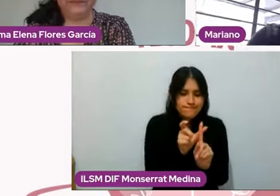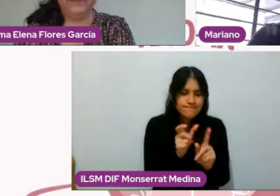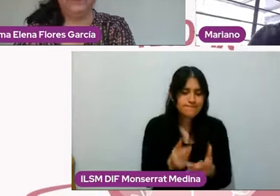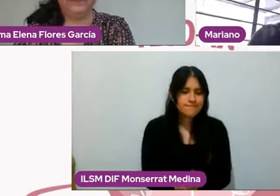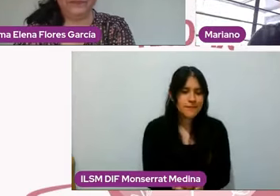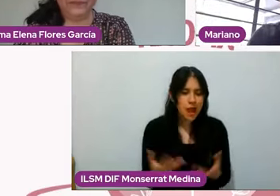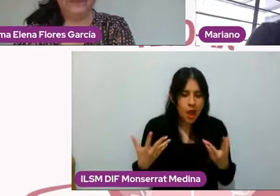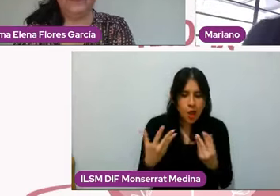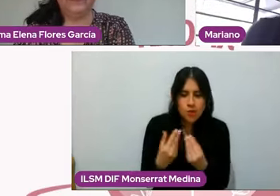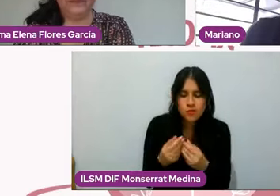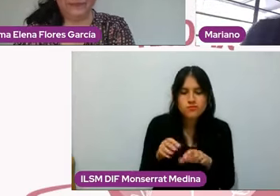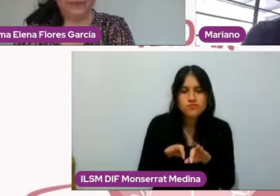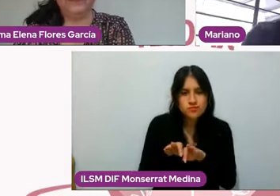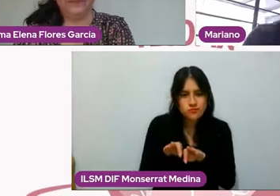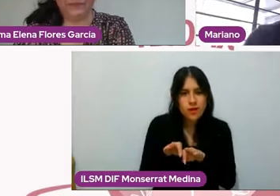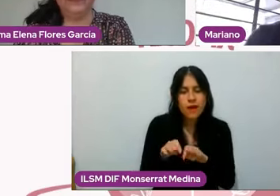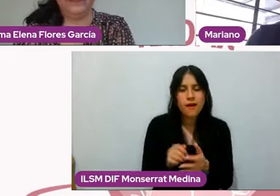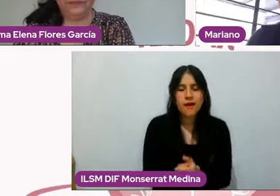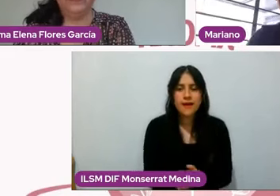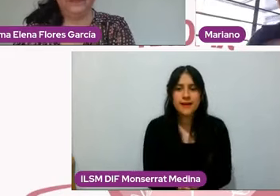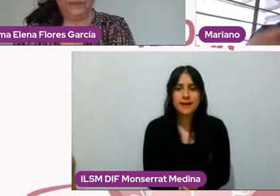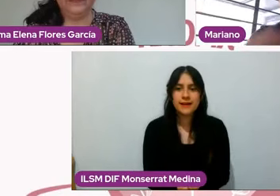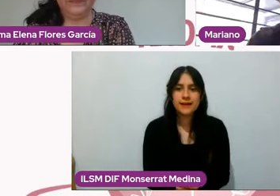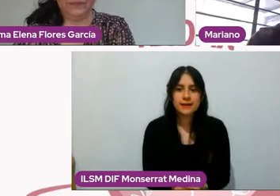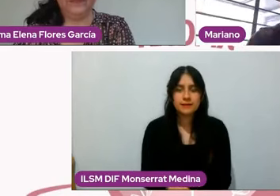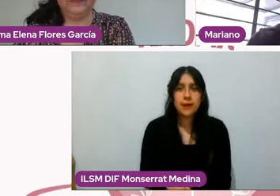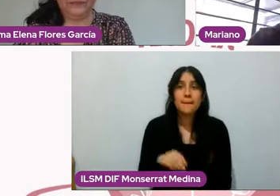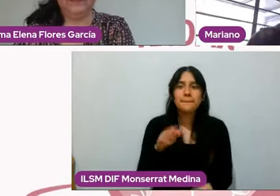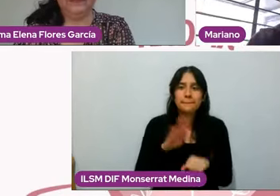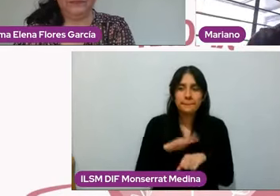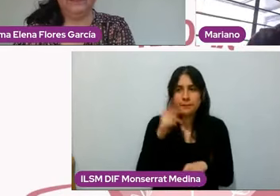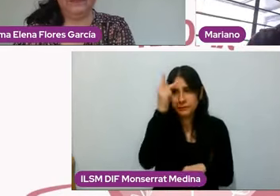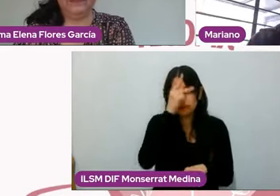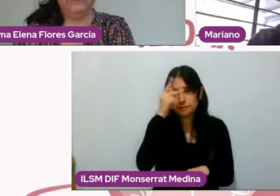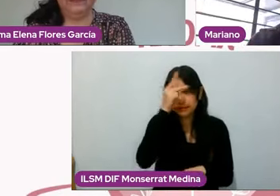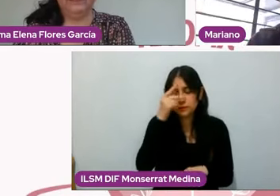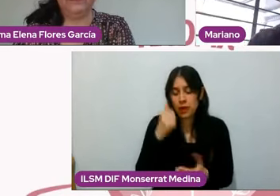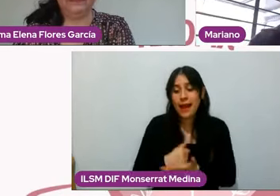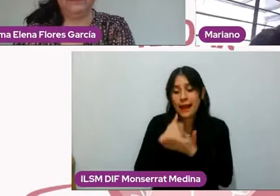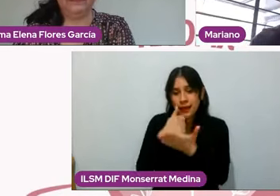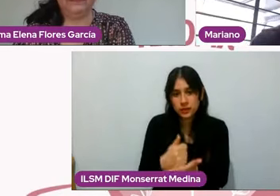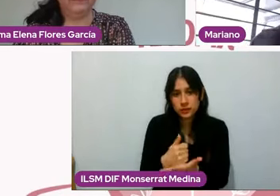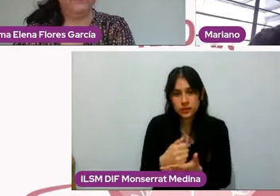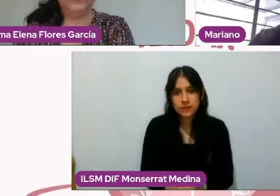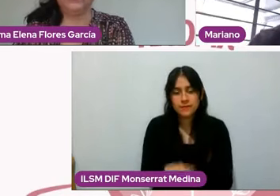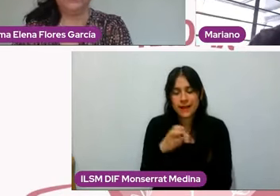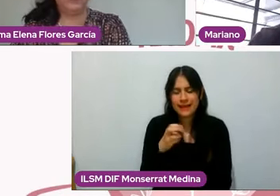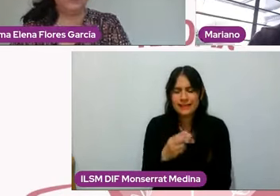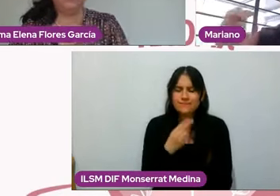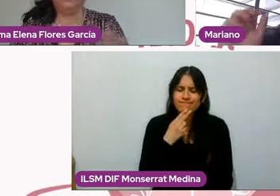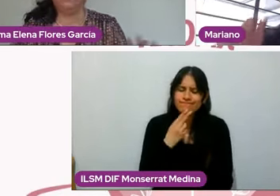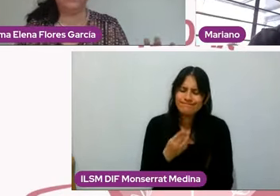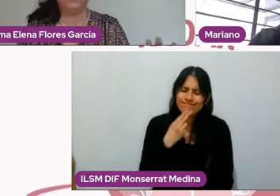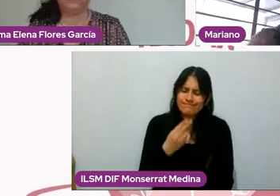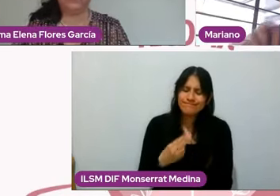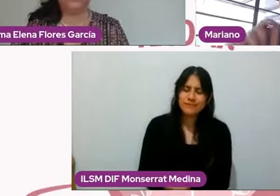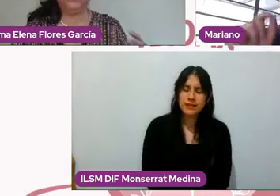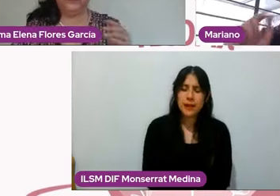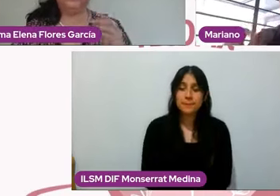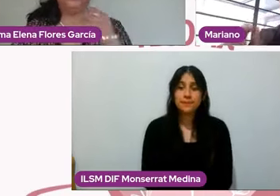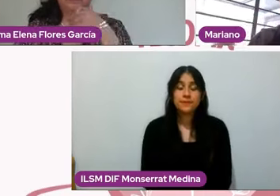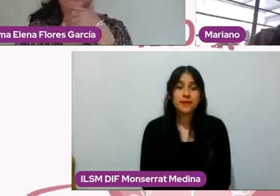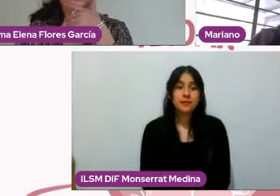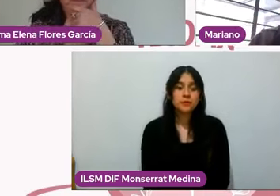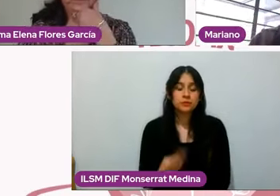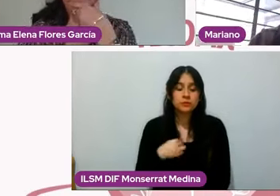que tiene que ser profesional, es muy, muy, muy, muy útil para generar cambios porque al final y